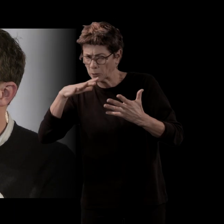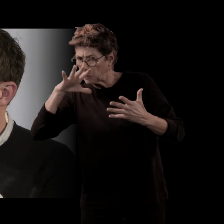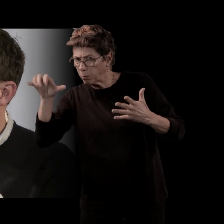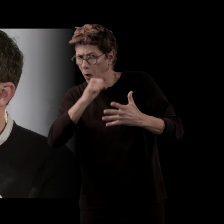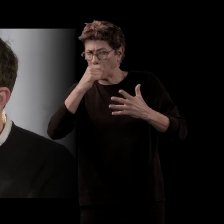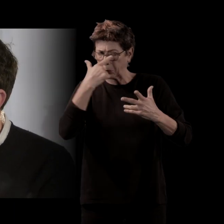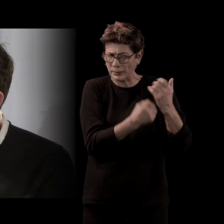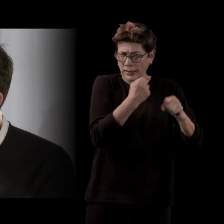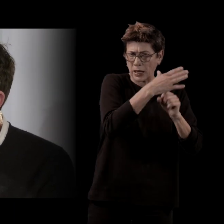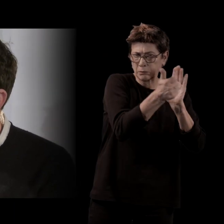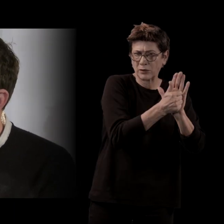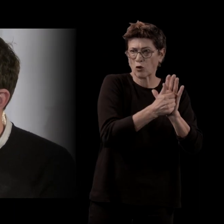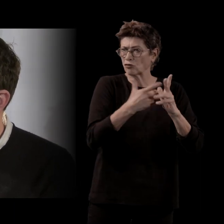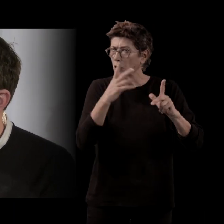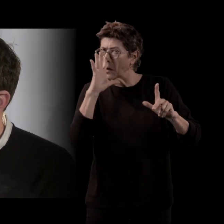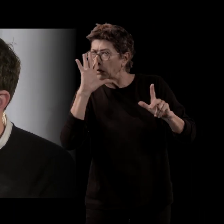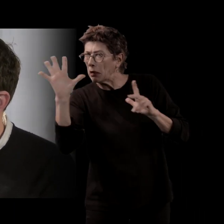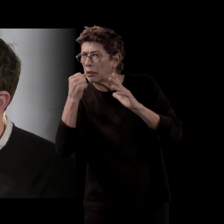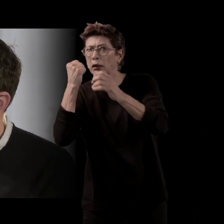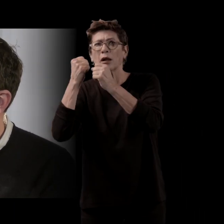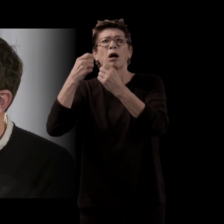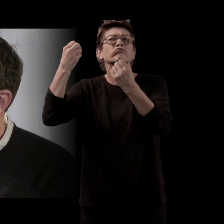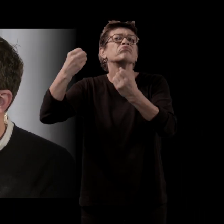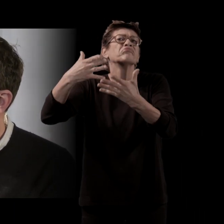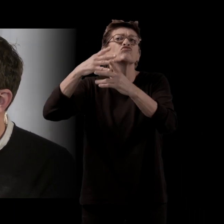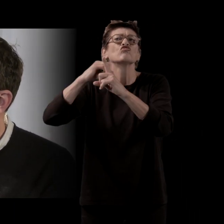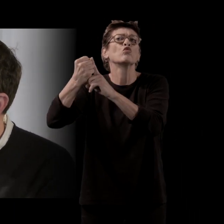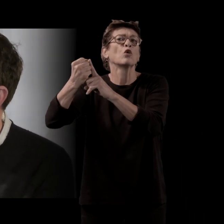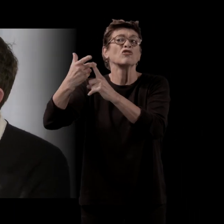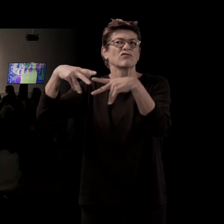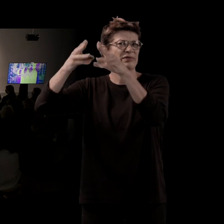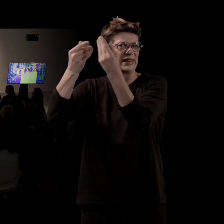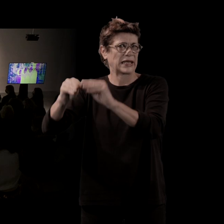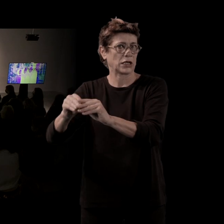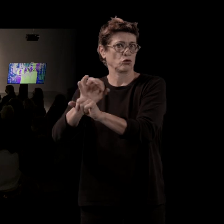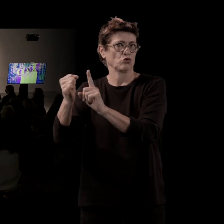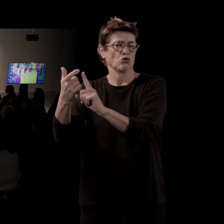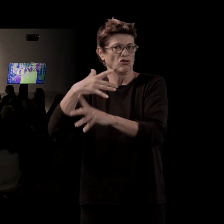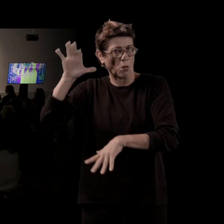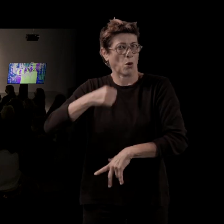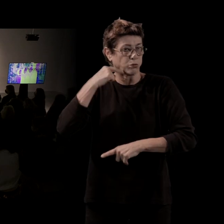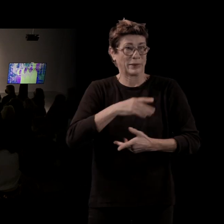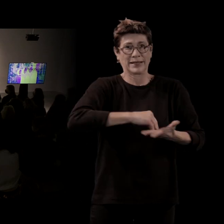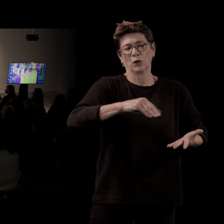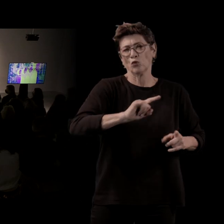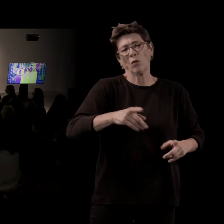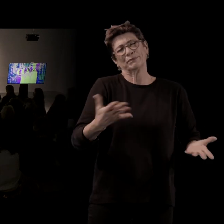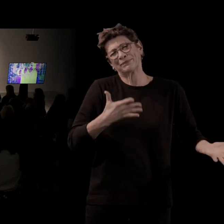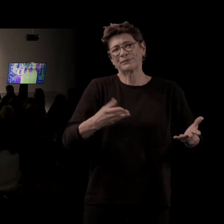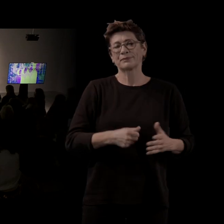je ne pars pas de faits de société pour créer des situations. Ce n pas comme ça que ça marche. Pour rebondir,'ailleurs, l'un de vos plus